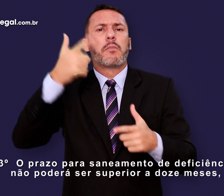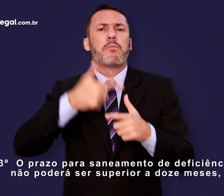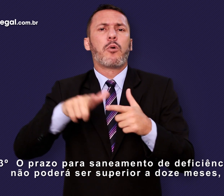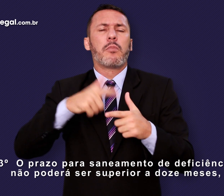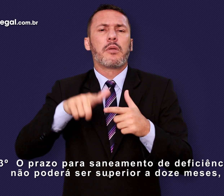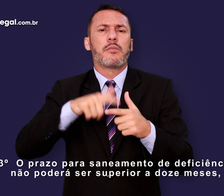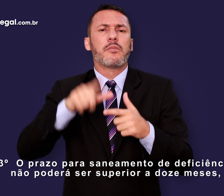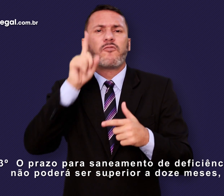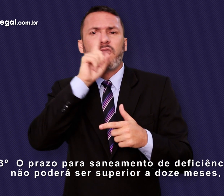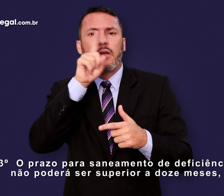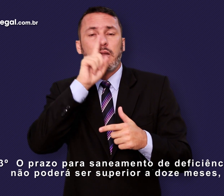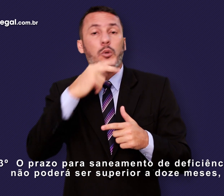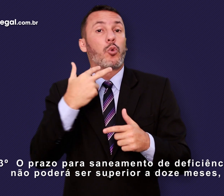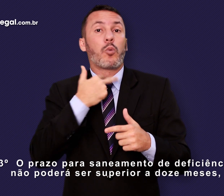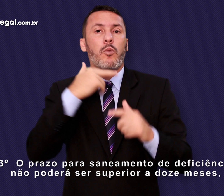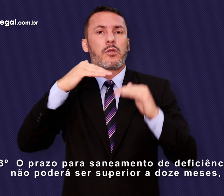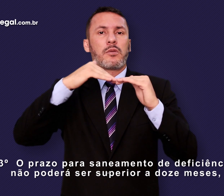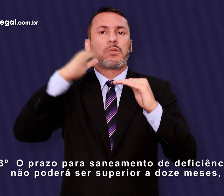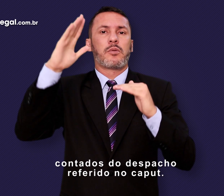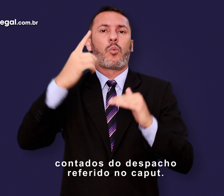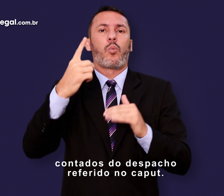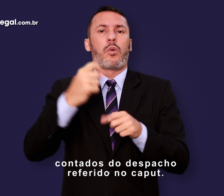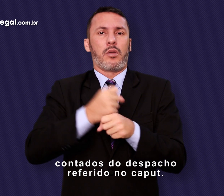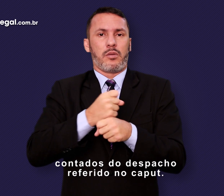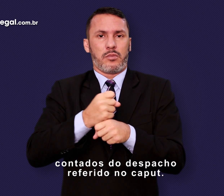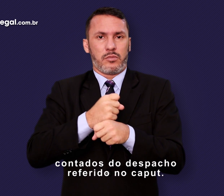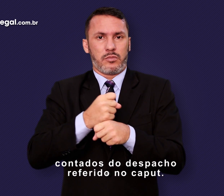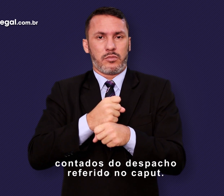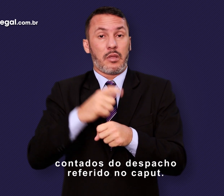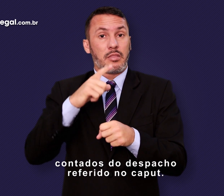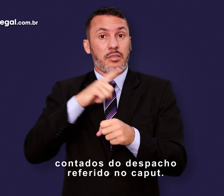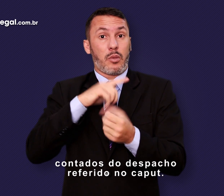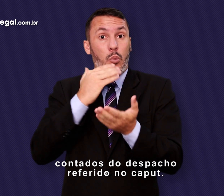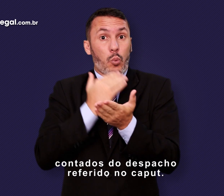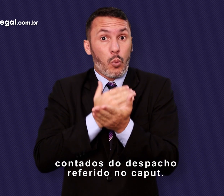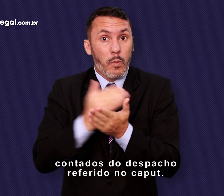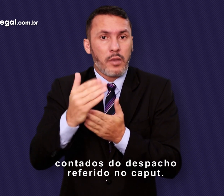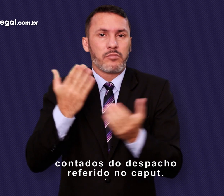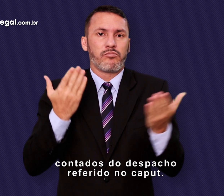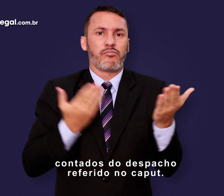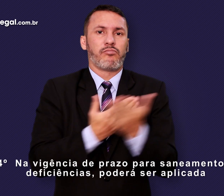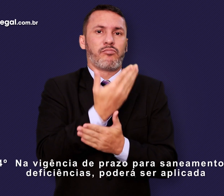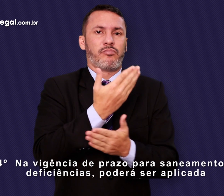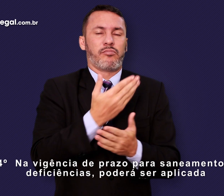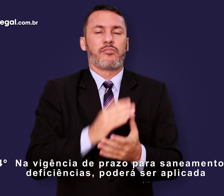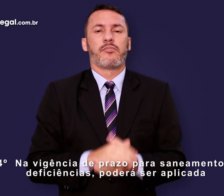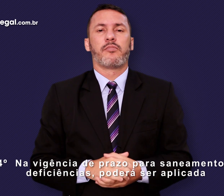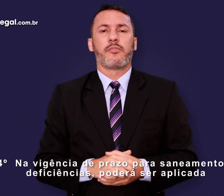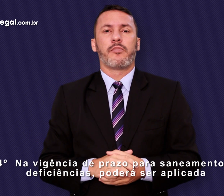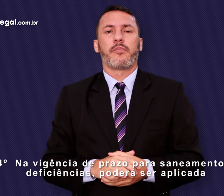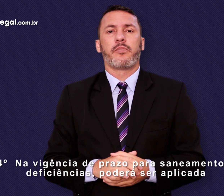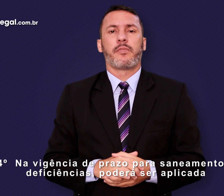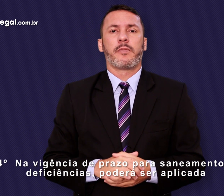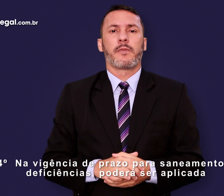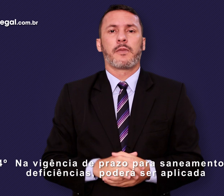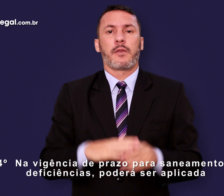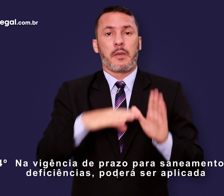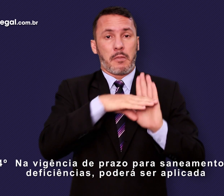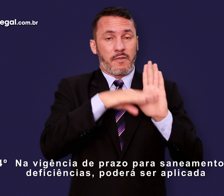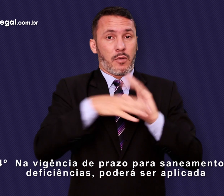não poderá ser superior a 12 meses, contados do despacho referido no caput. Parágrafo 4º. Na vigência de prazo